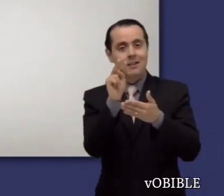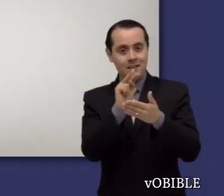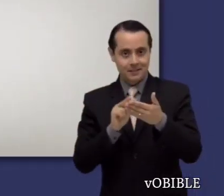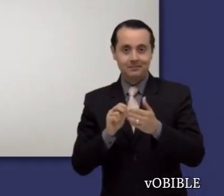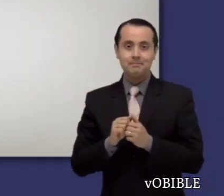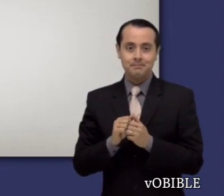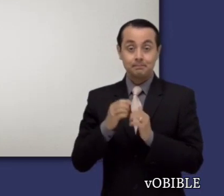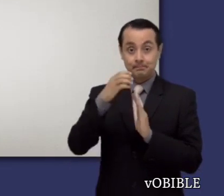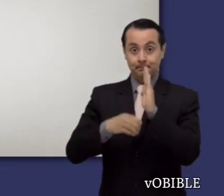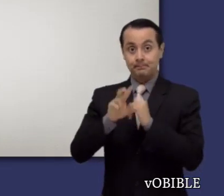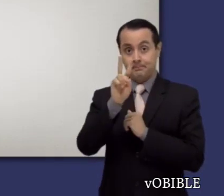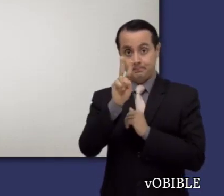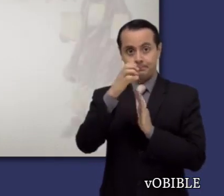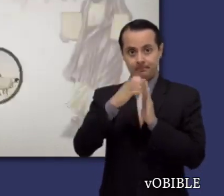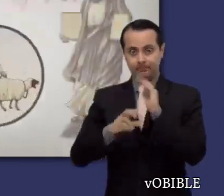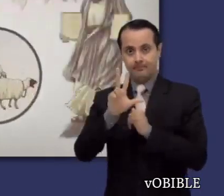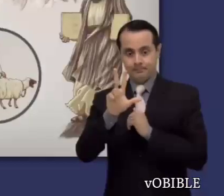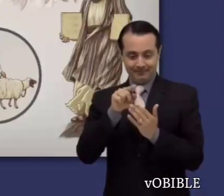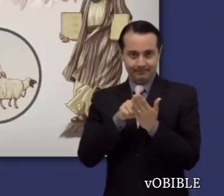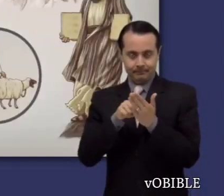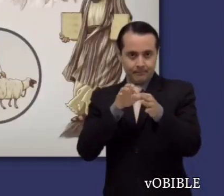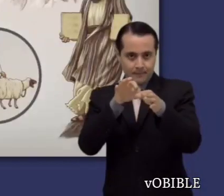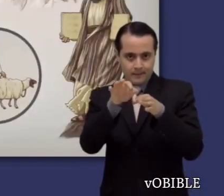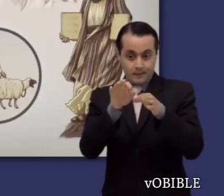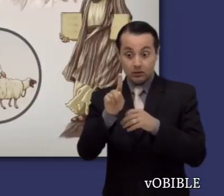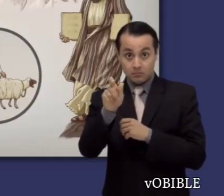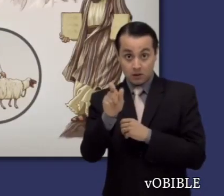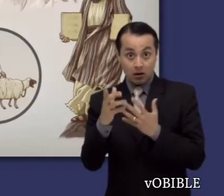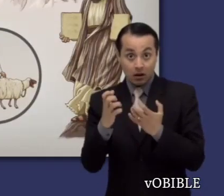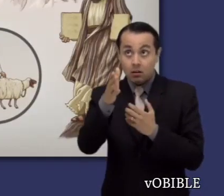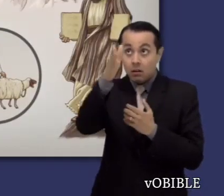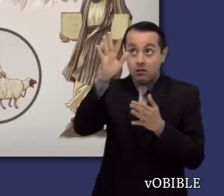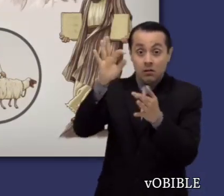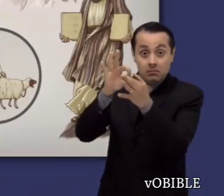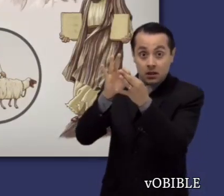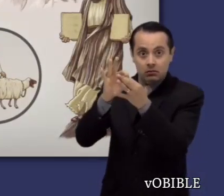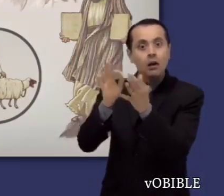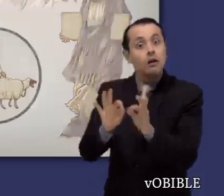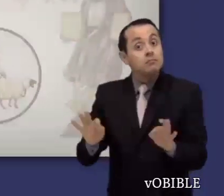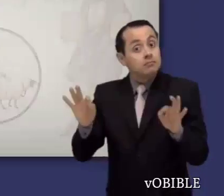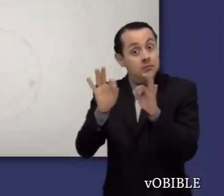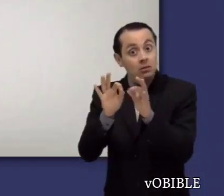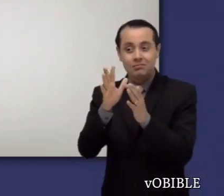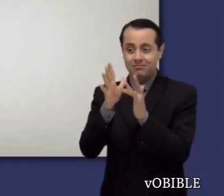En los capítulos dos y tres, Pablo explica que nadie puede ser considerado justo por las obras de la ley.